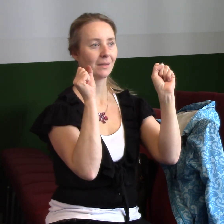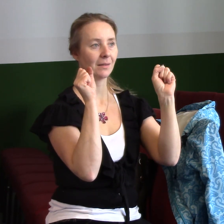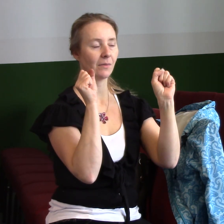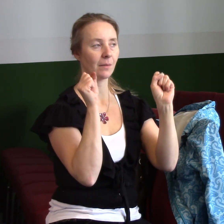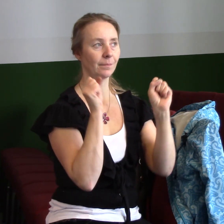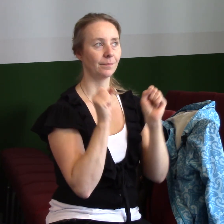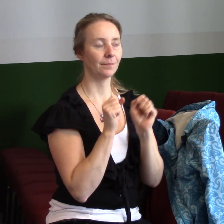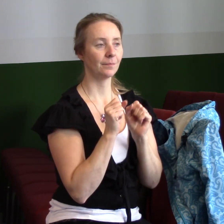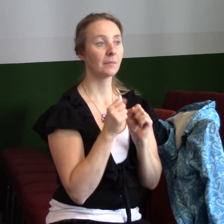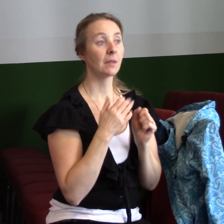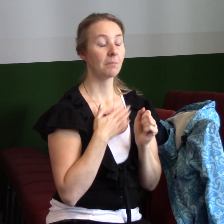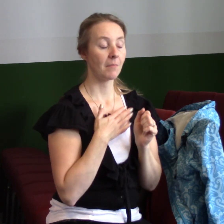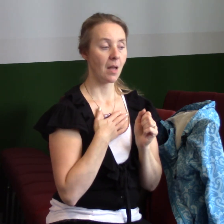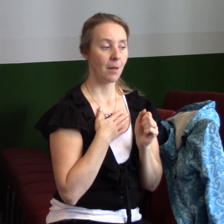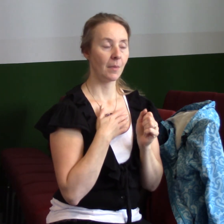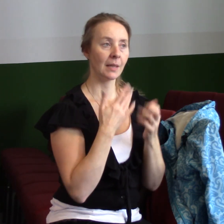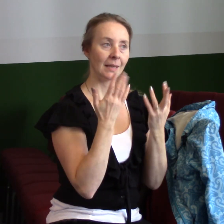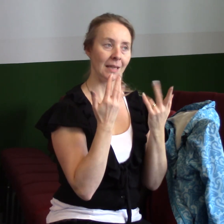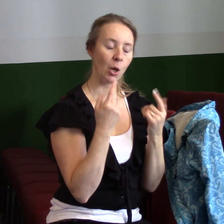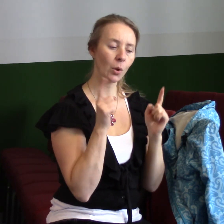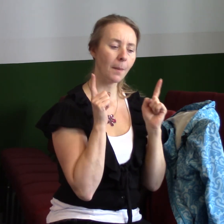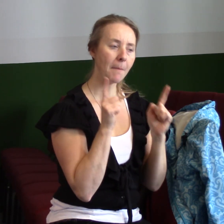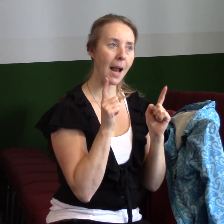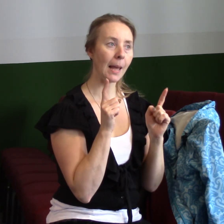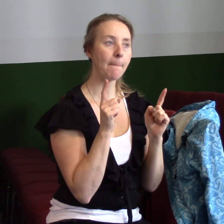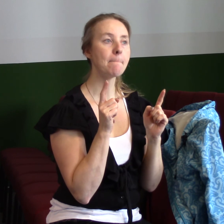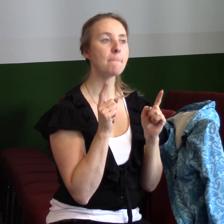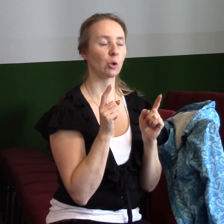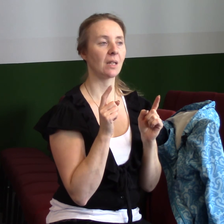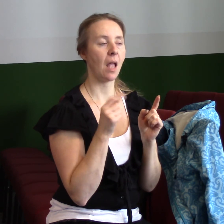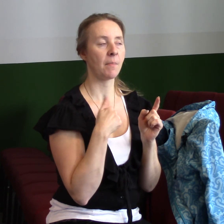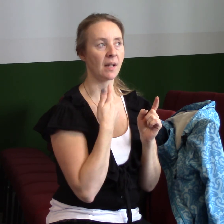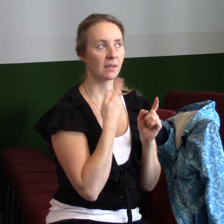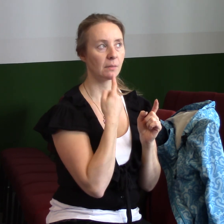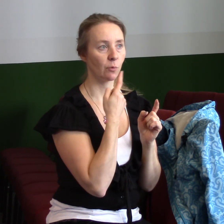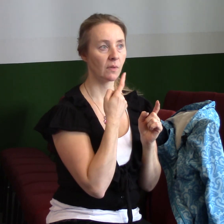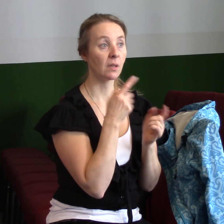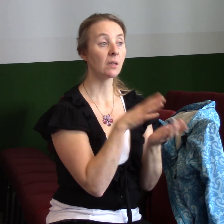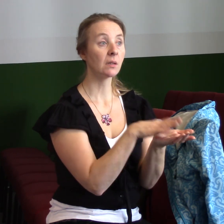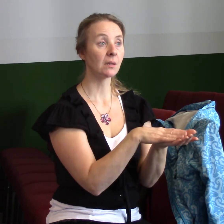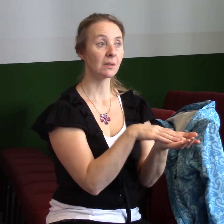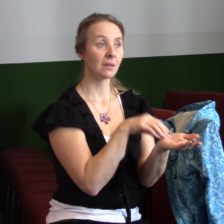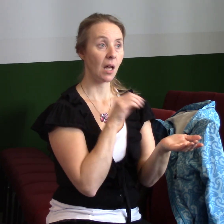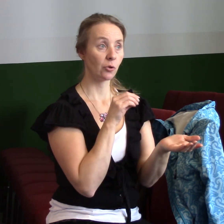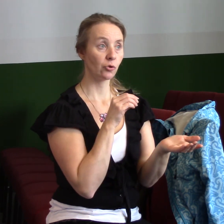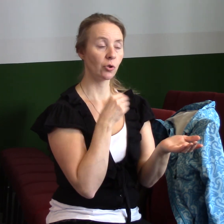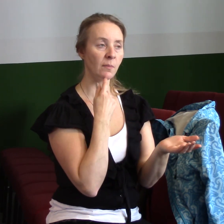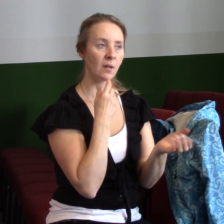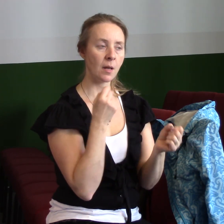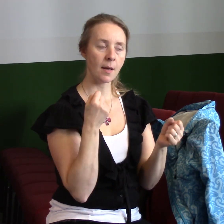Mám tady několik malinkatých poznámek, které vám jenom chci říct. Začíná to tím, že říká posilněte se v pánu a